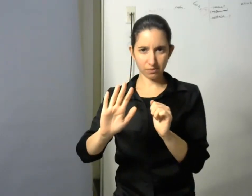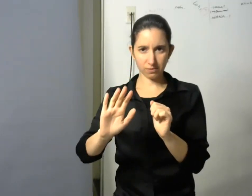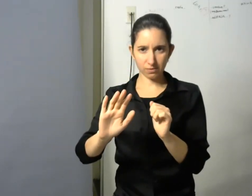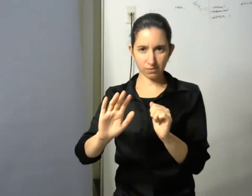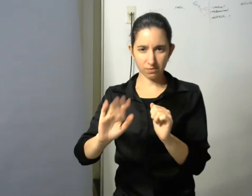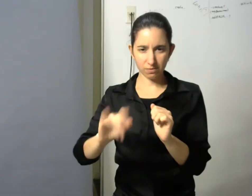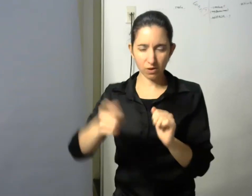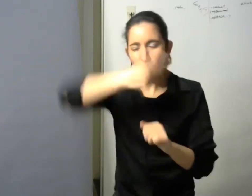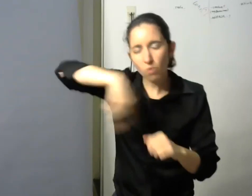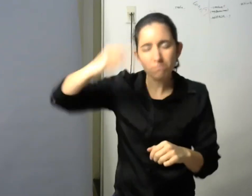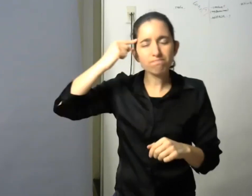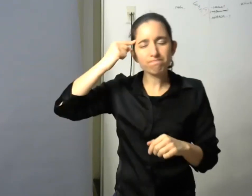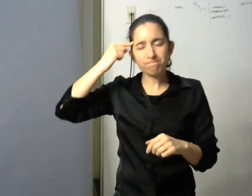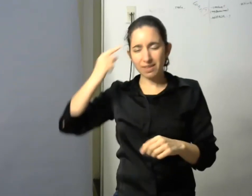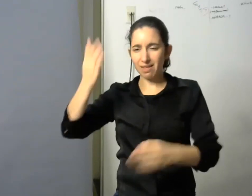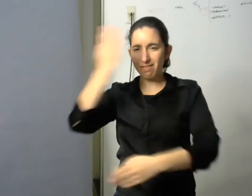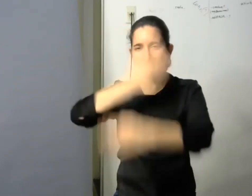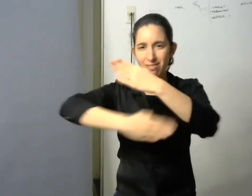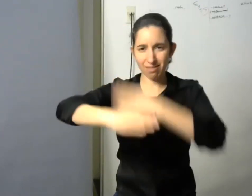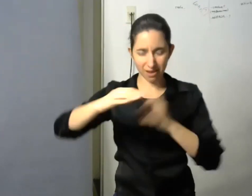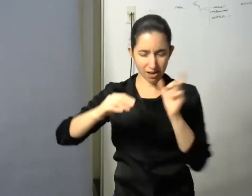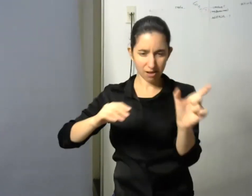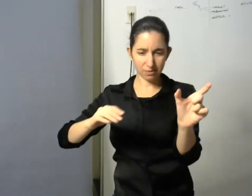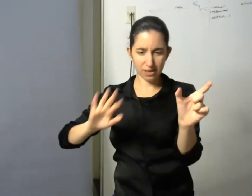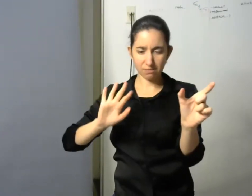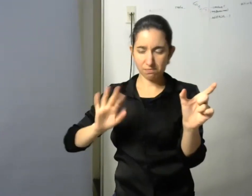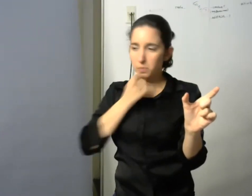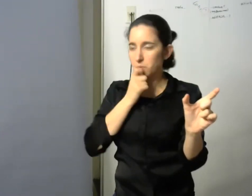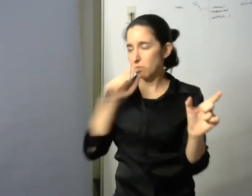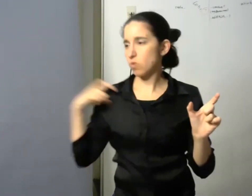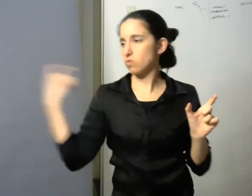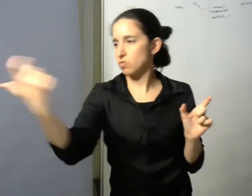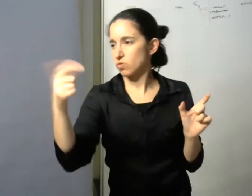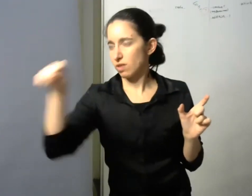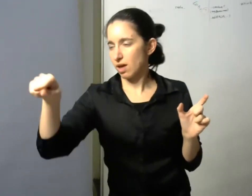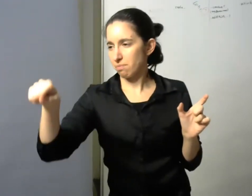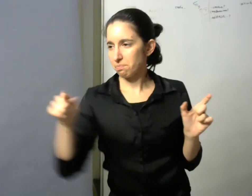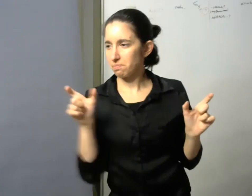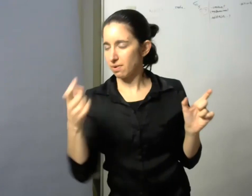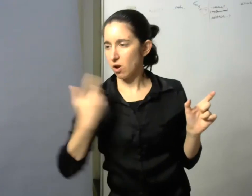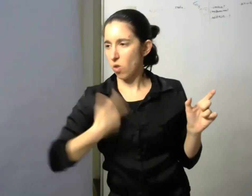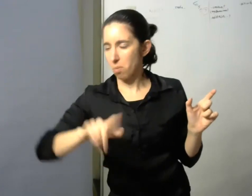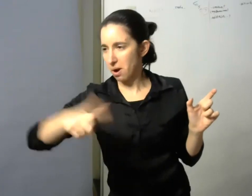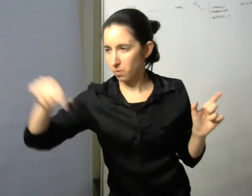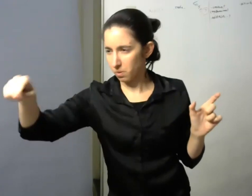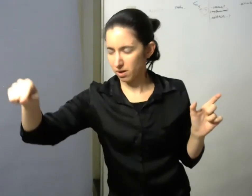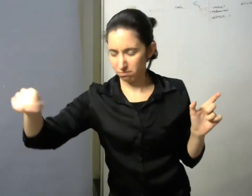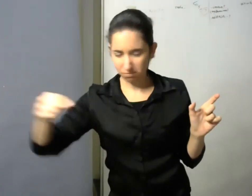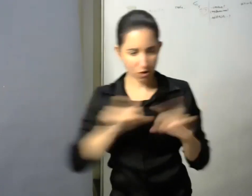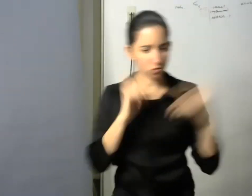tales son interpretadas anomalías en otras sociedades ni las anomalías que otras sociedades reconocen como tales a ver con las marcas